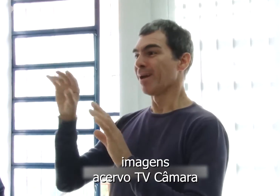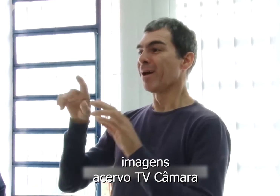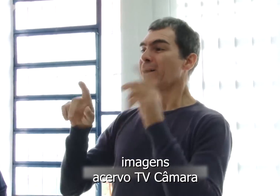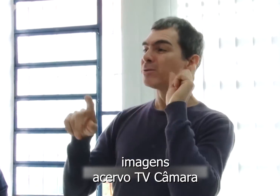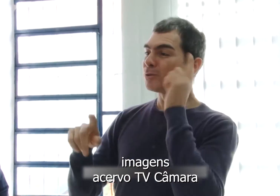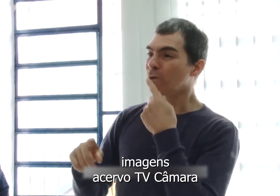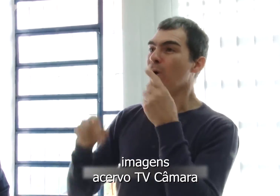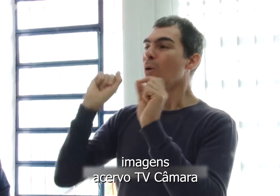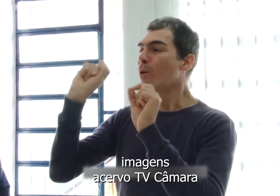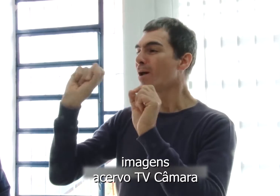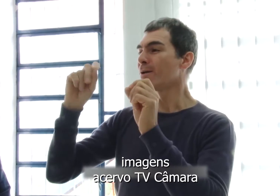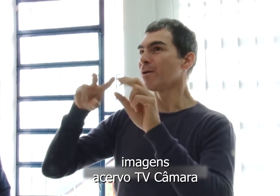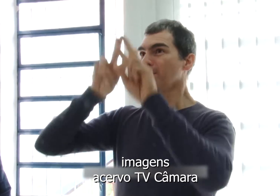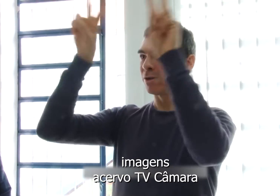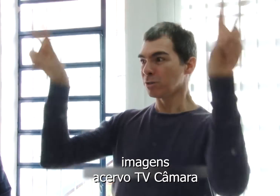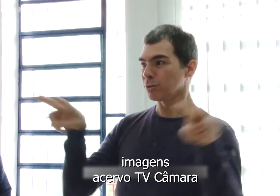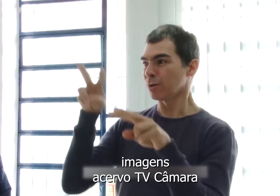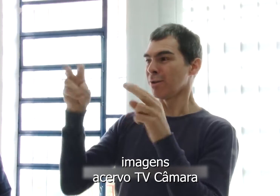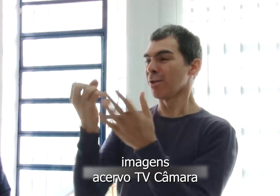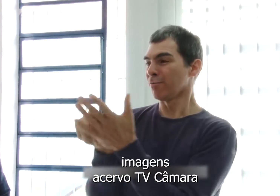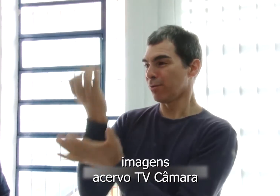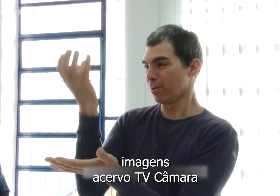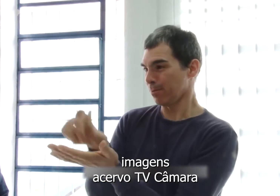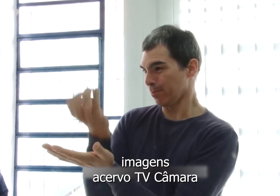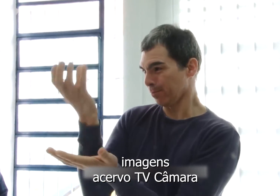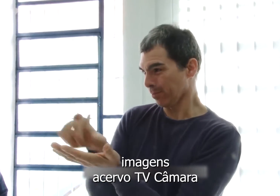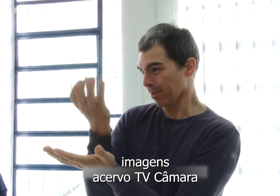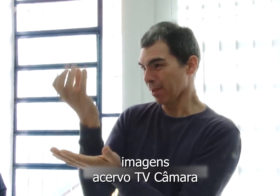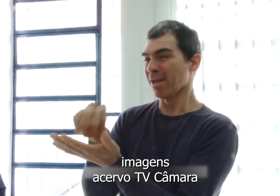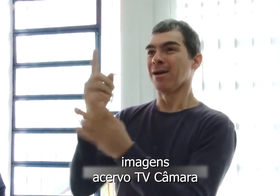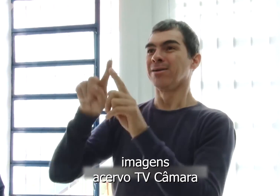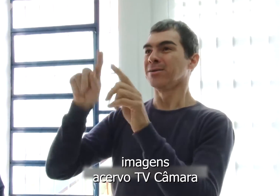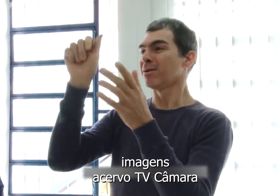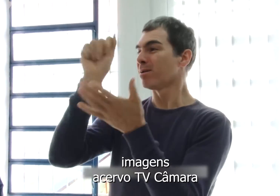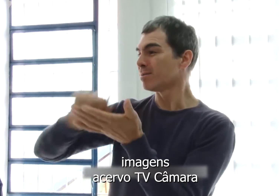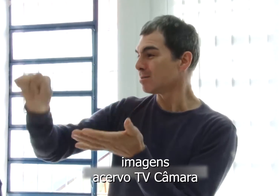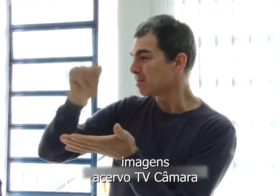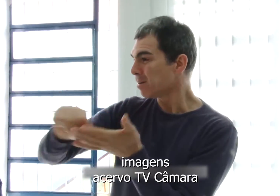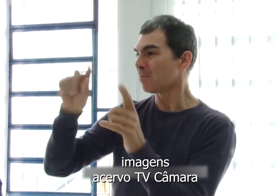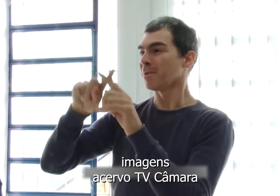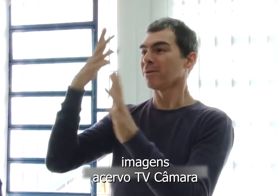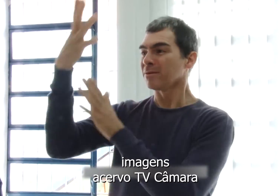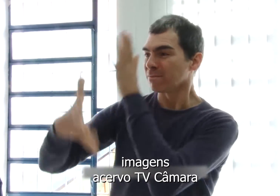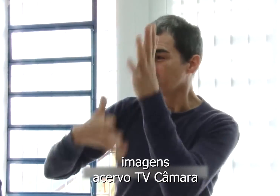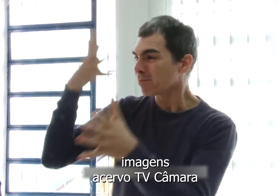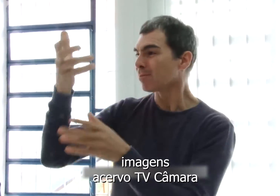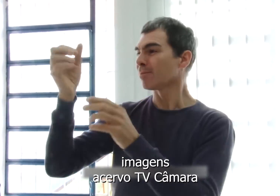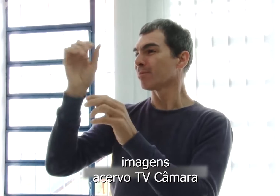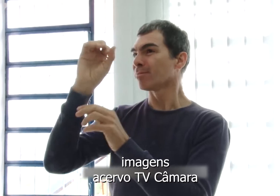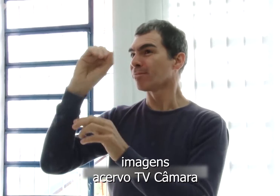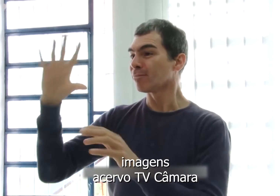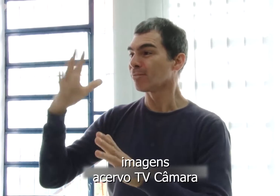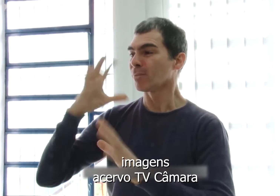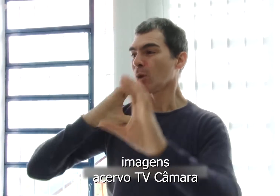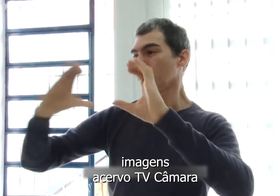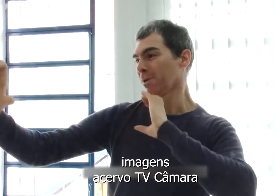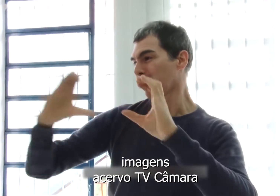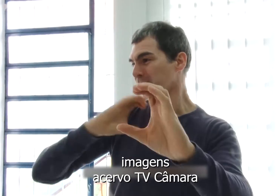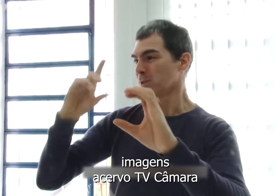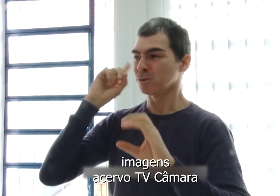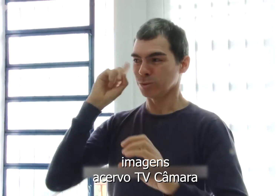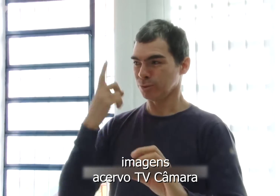texto disciplina sobre a formação de docentes para garantir o pleno ensino de Libras, e se a medida for